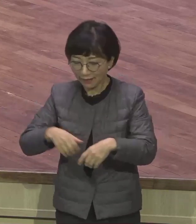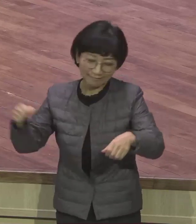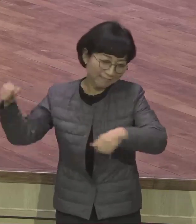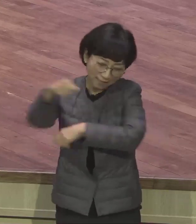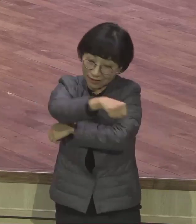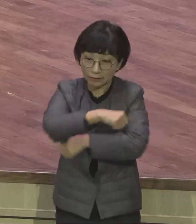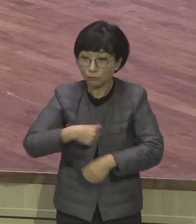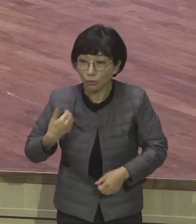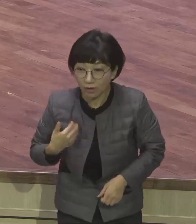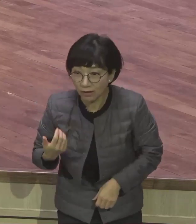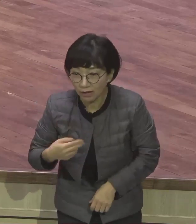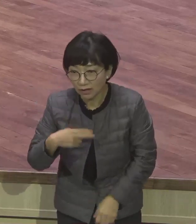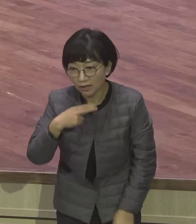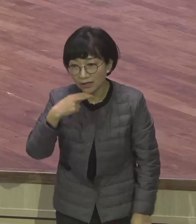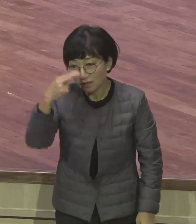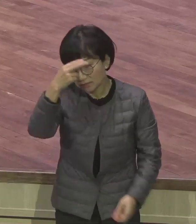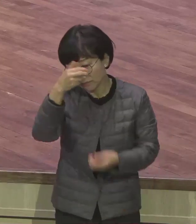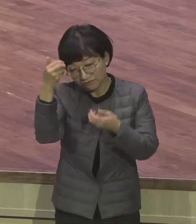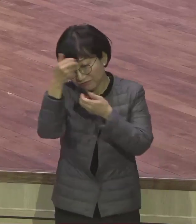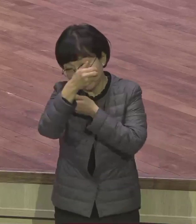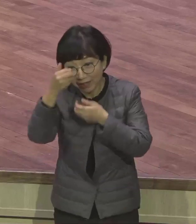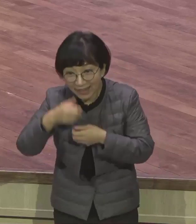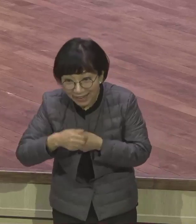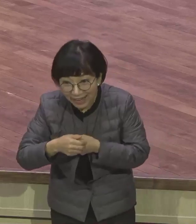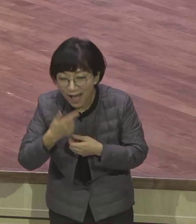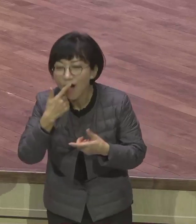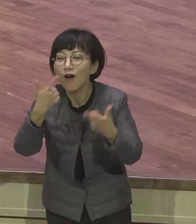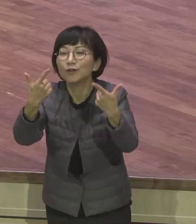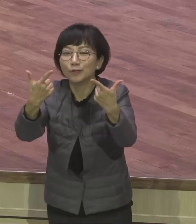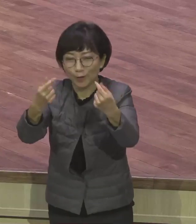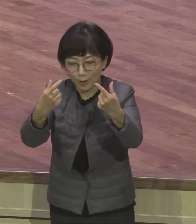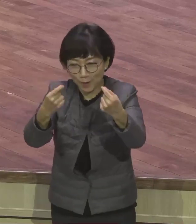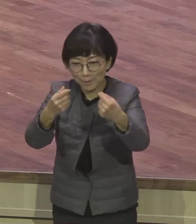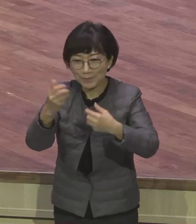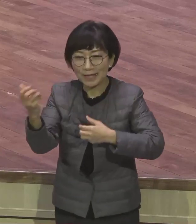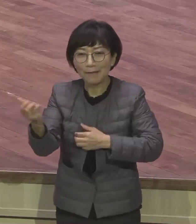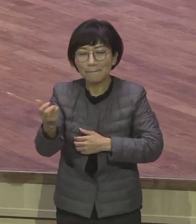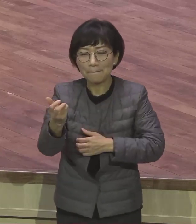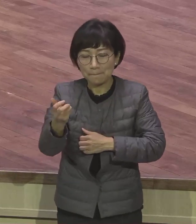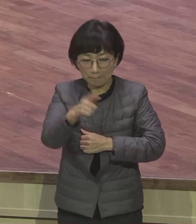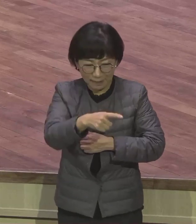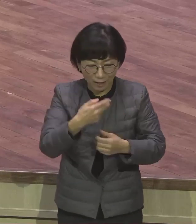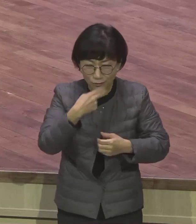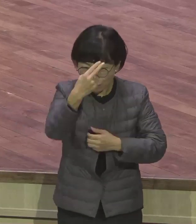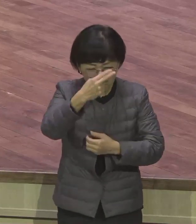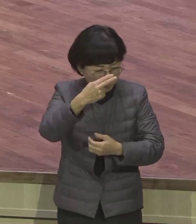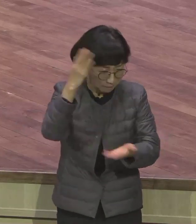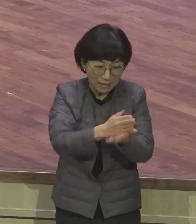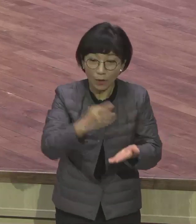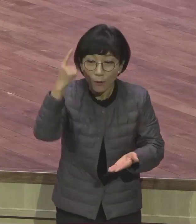술을 취하면 그렇지 않아요? 성령의 술 취하시려면 이는 방탕한 것이니 성령축만 받아들였잖아요.